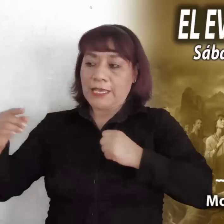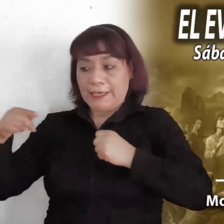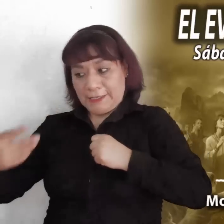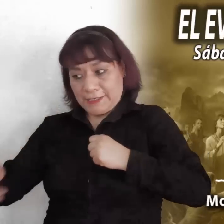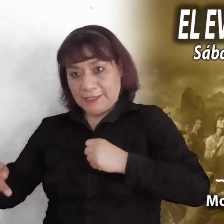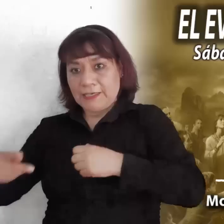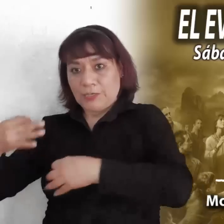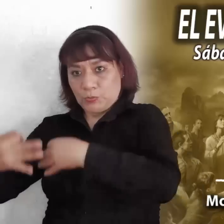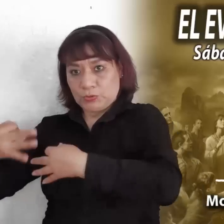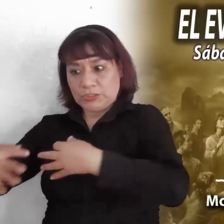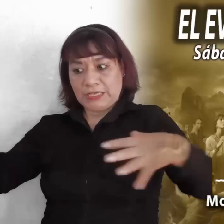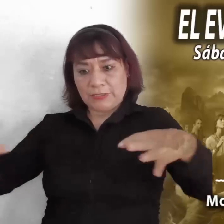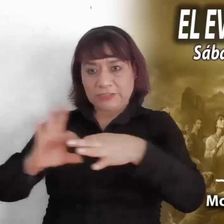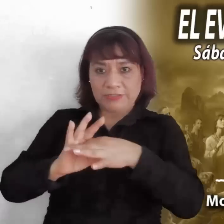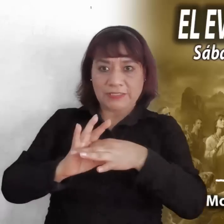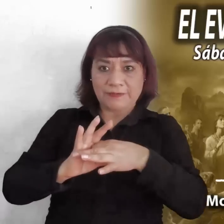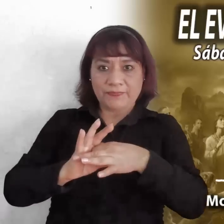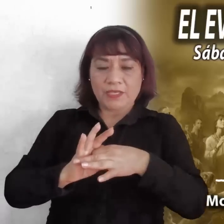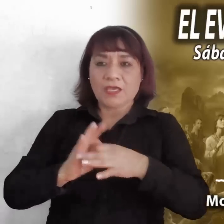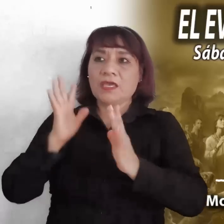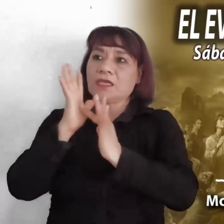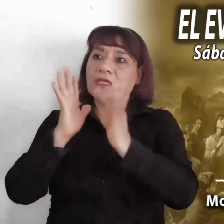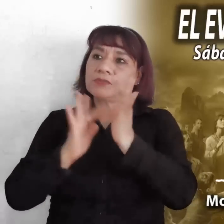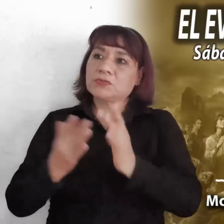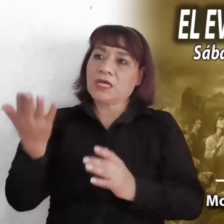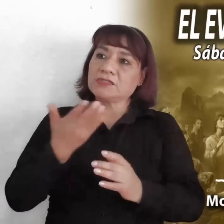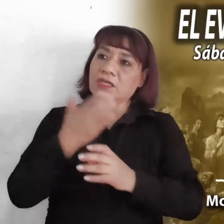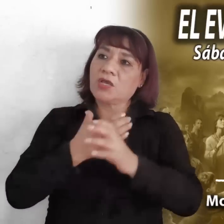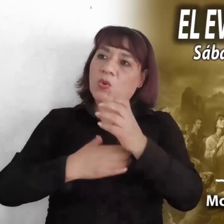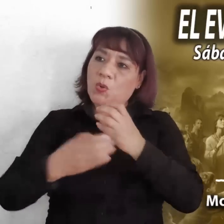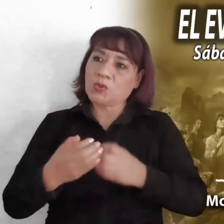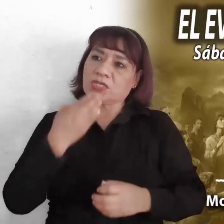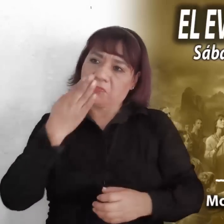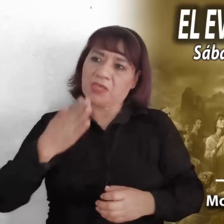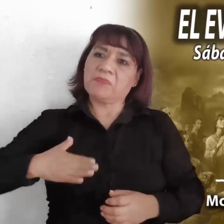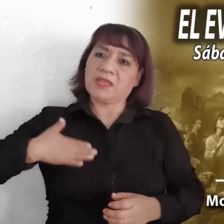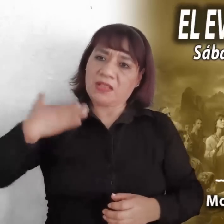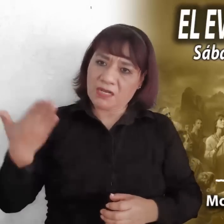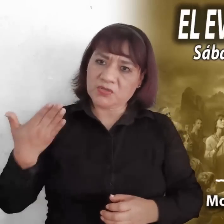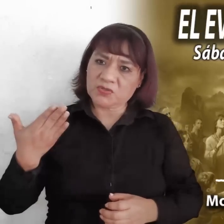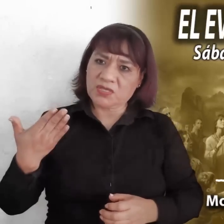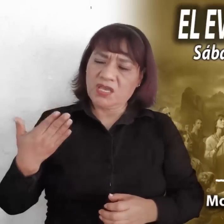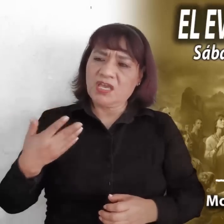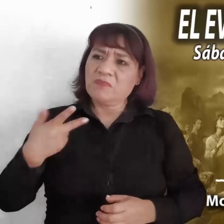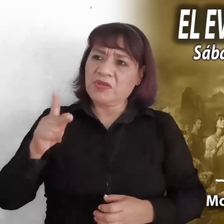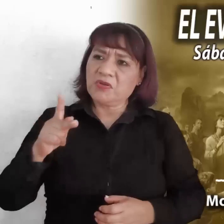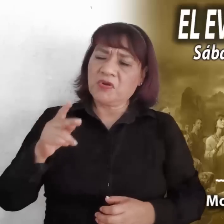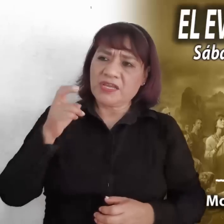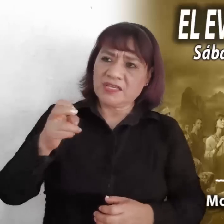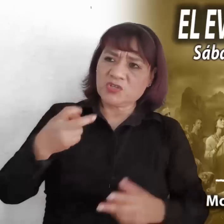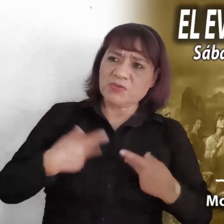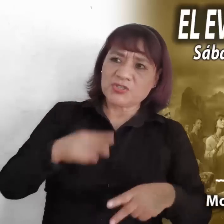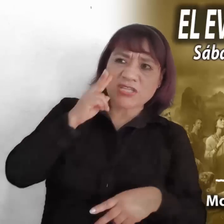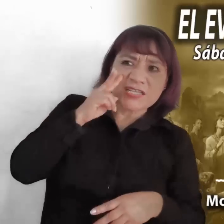Su actividad no se reduce a meras acciones externas o a curaciones que sólo satisfagan la